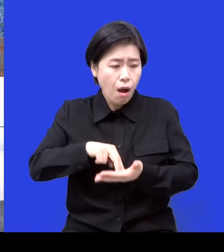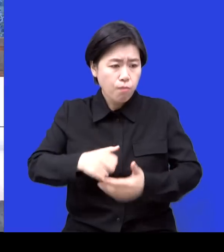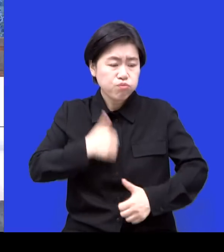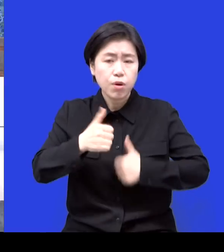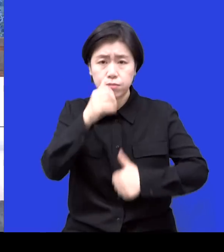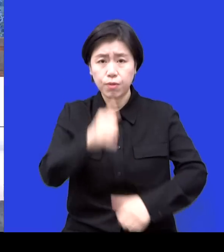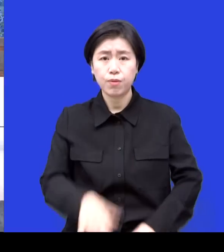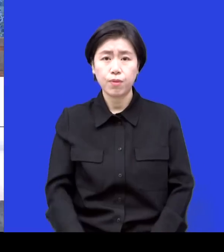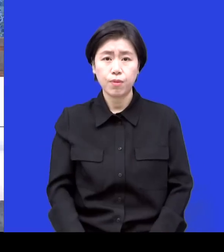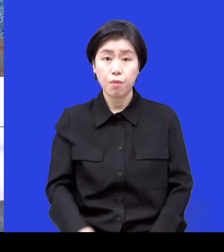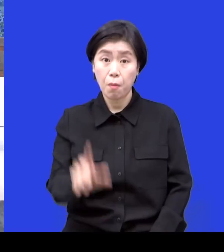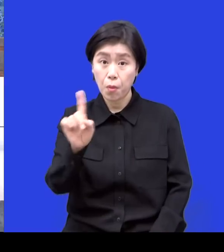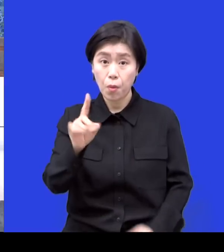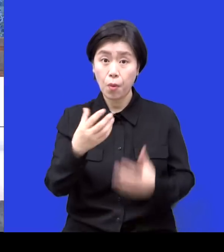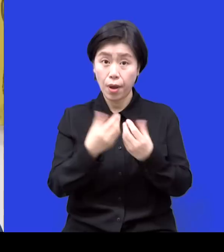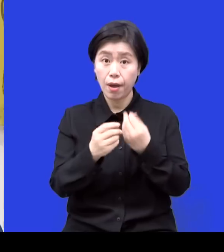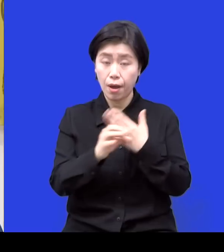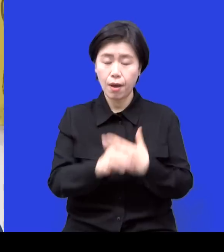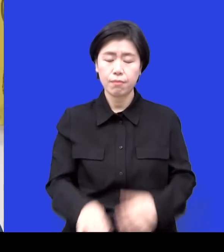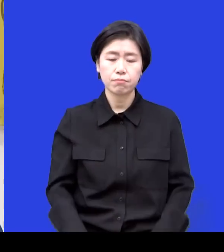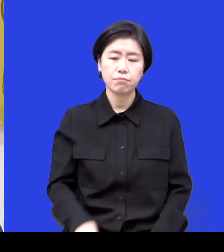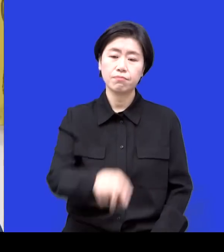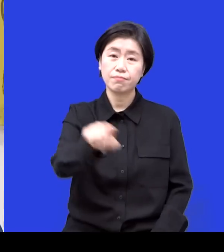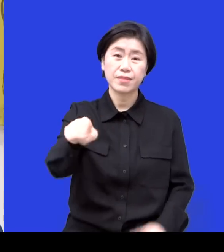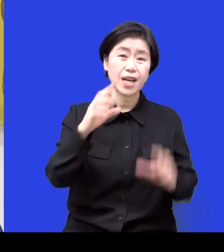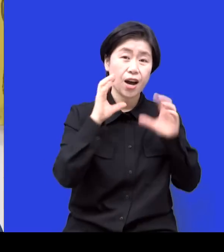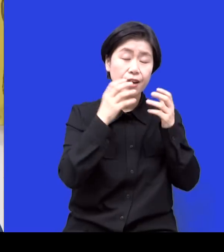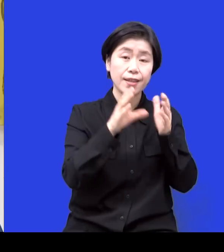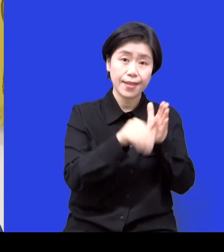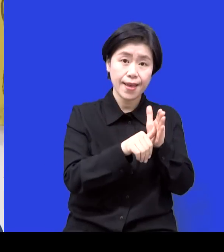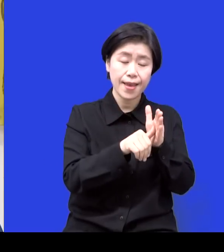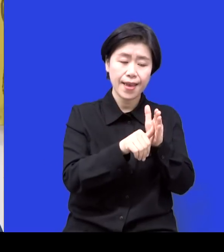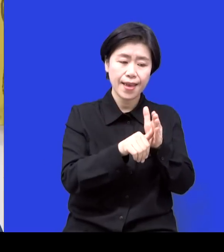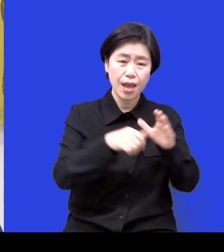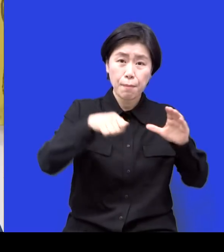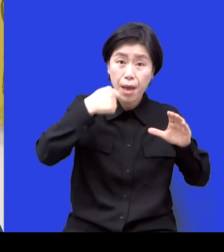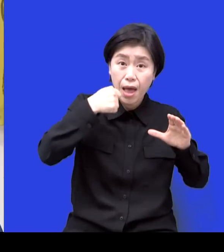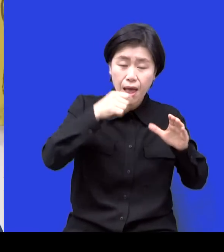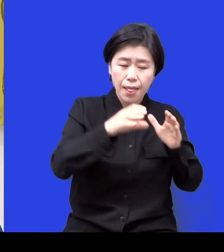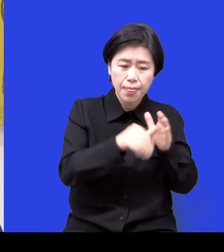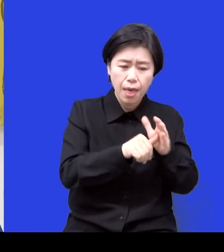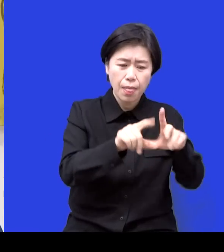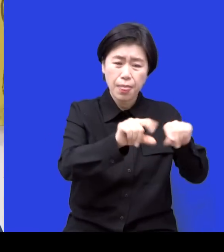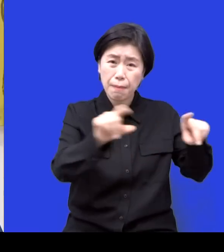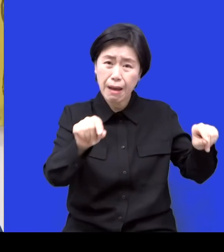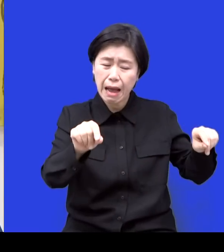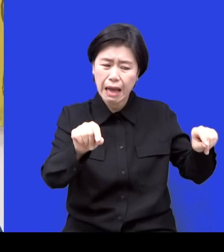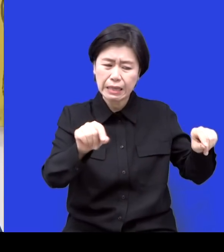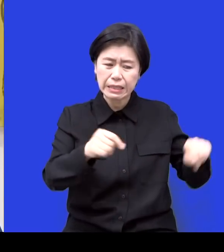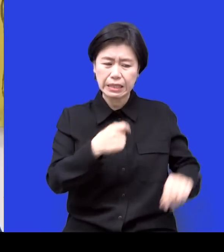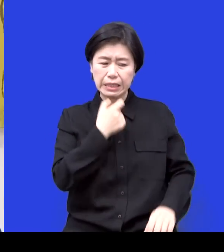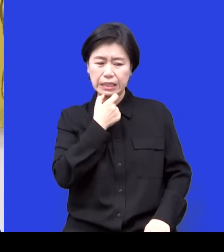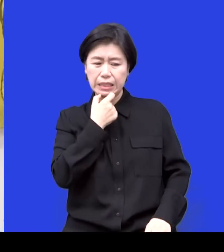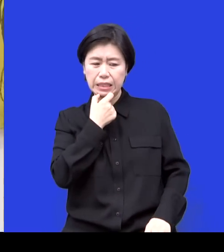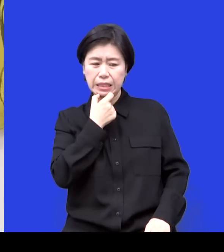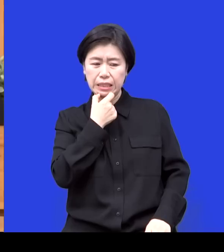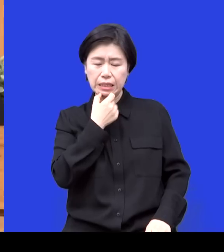하잖아요. 반찬투정 어렸을 때 하고 그러면 이렇게 먹다가 안 먹는다고 하면 뱉기도 하고 억지로 먹이면 애들이 이제